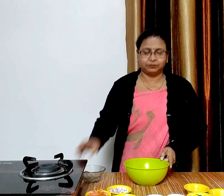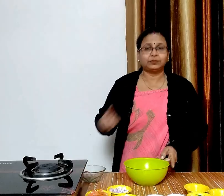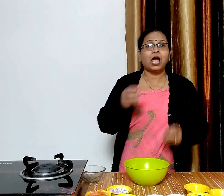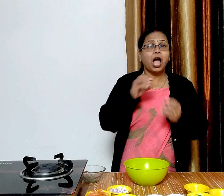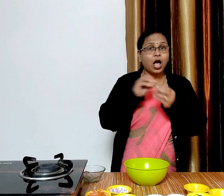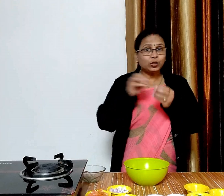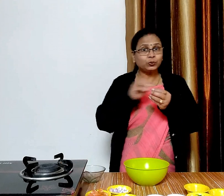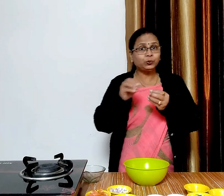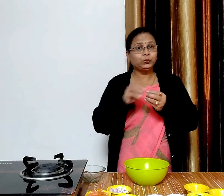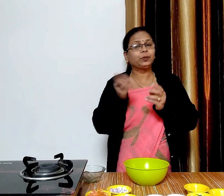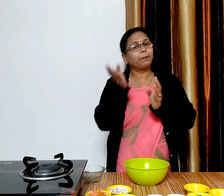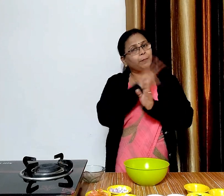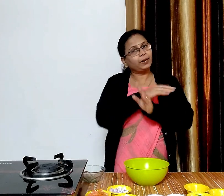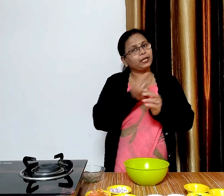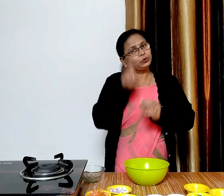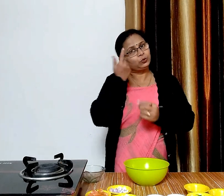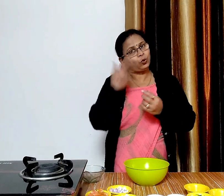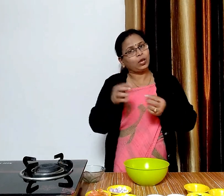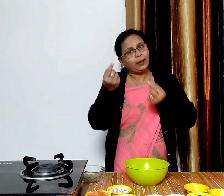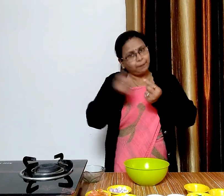अब इसमें बारीक कटे हुए उबले आलू